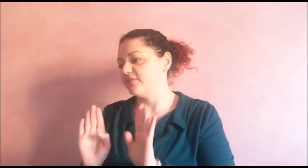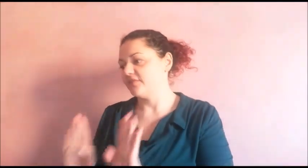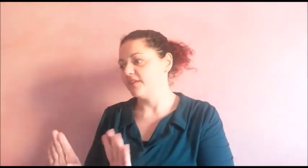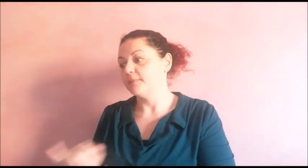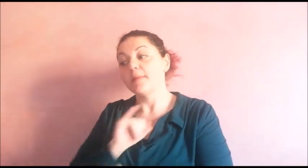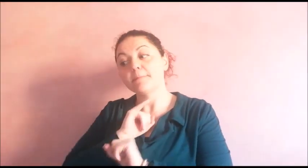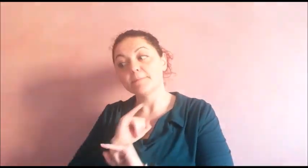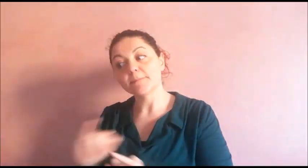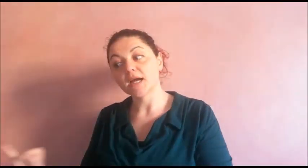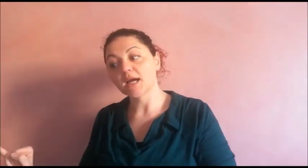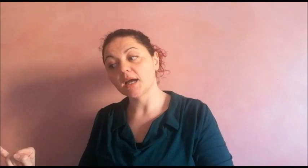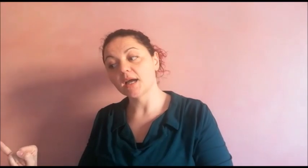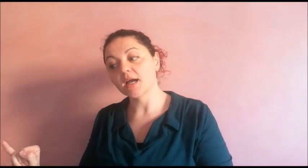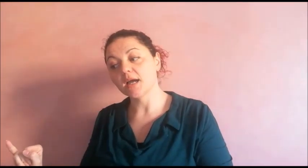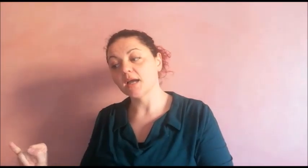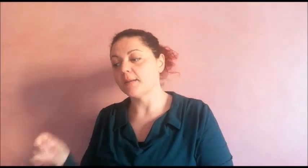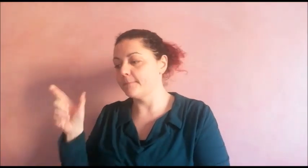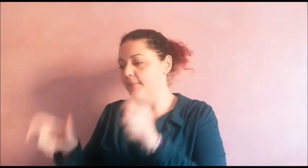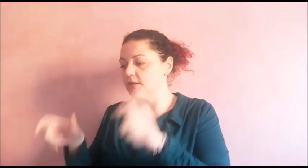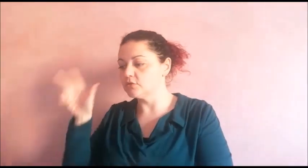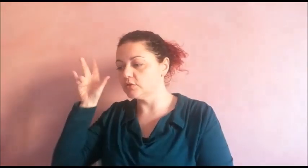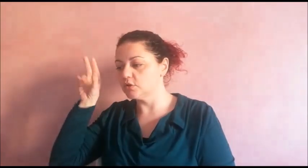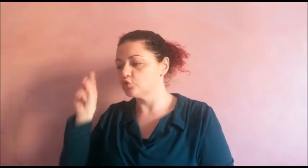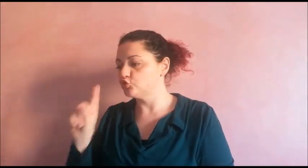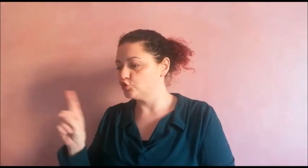e non parlare con gli sconosciuti.